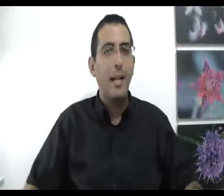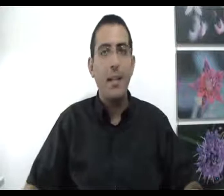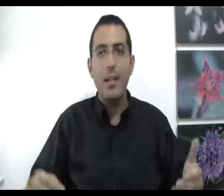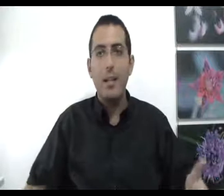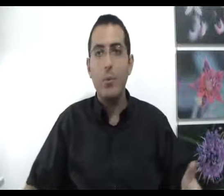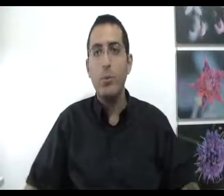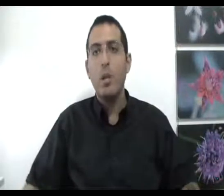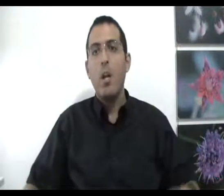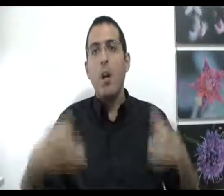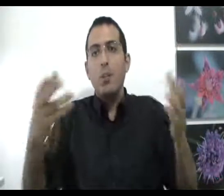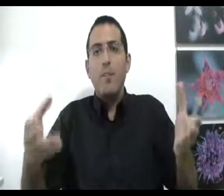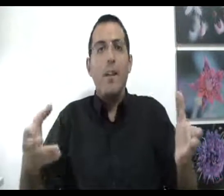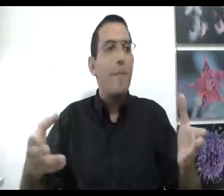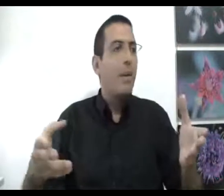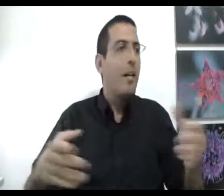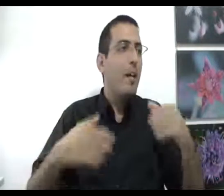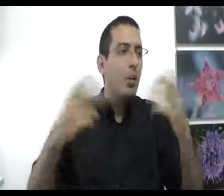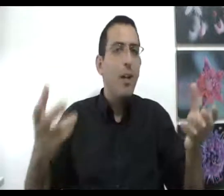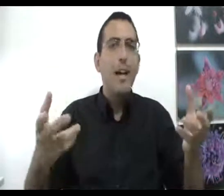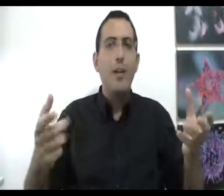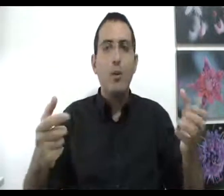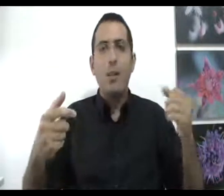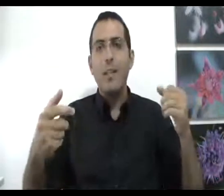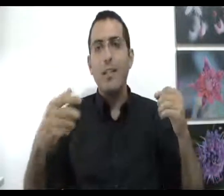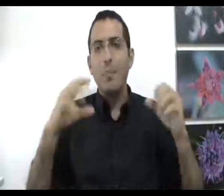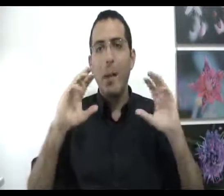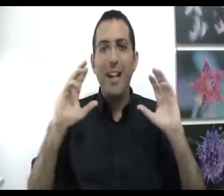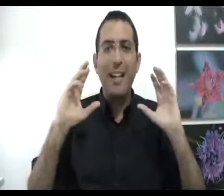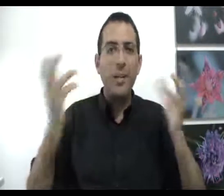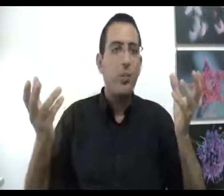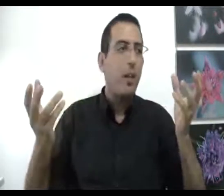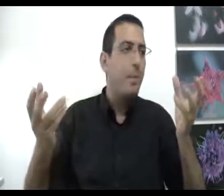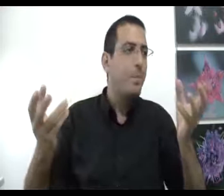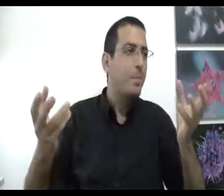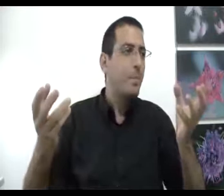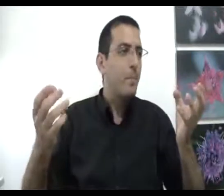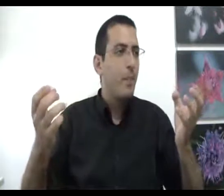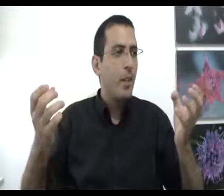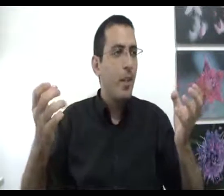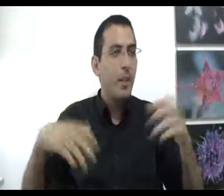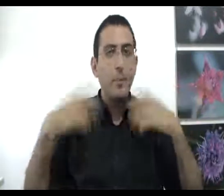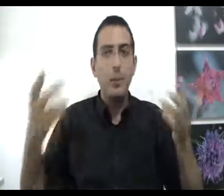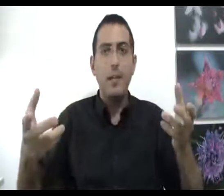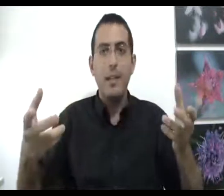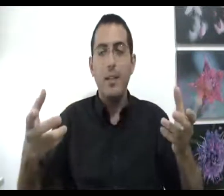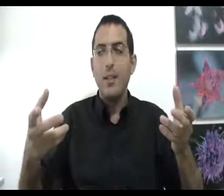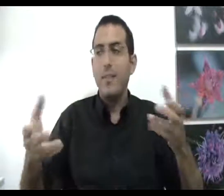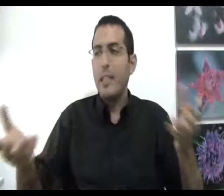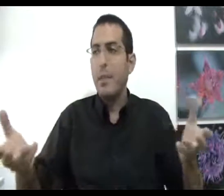אליך לייעוץ אותו דבר גם לגבי כל רעיון אני ברמה הכללית יותר כשמישהו בא לבקש ממך